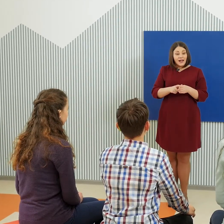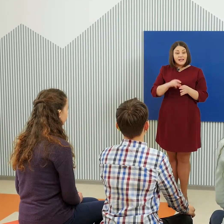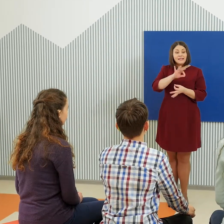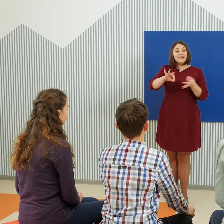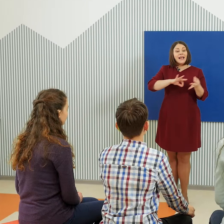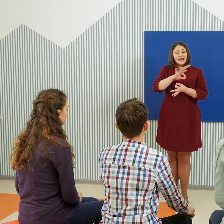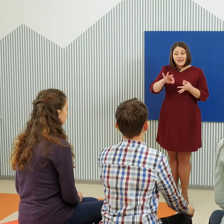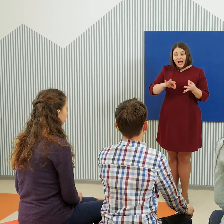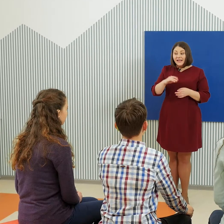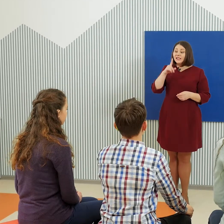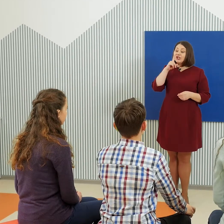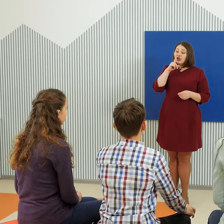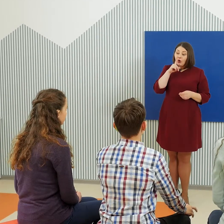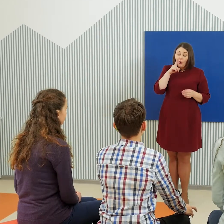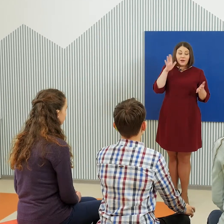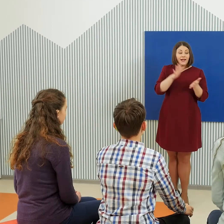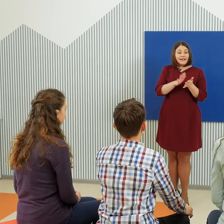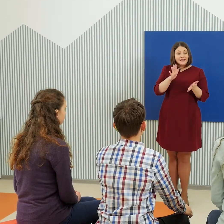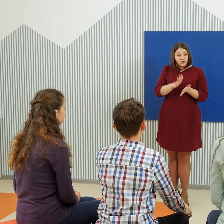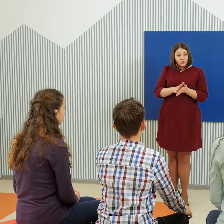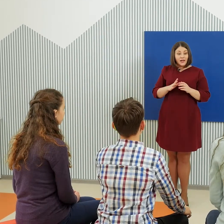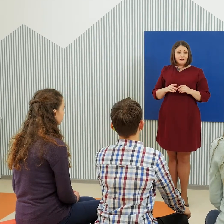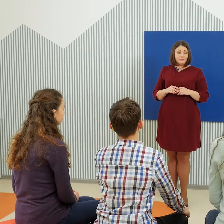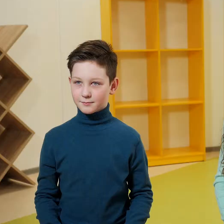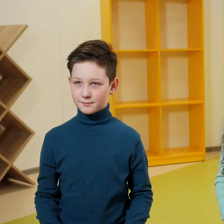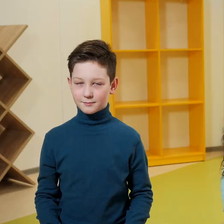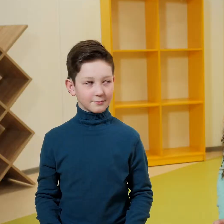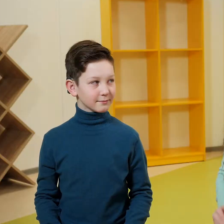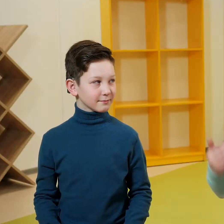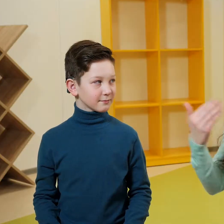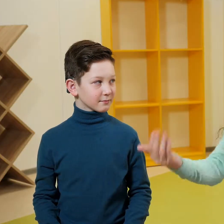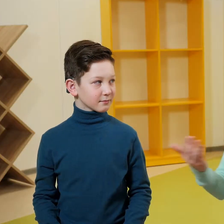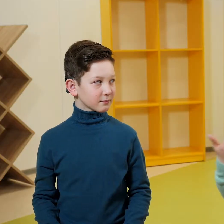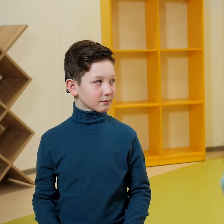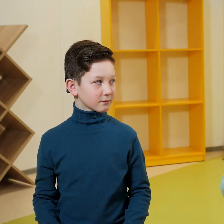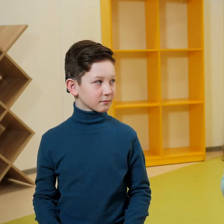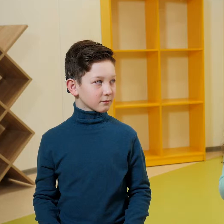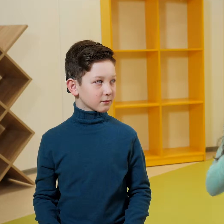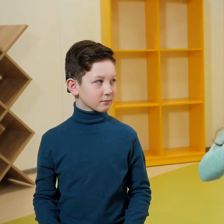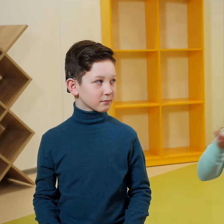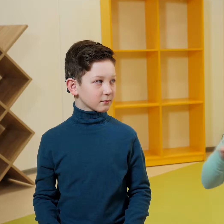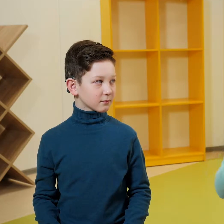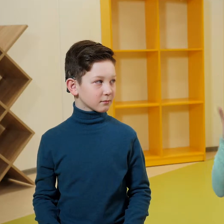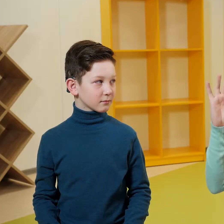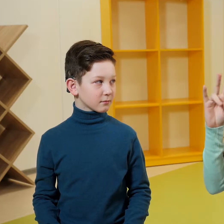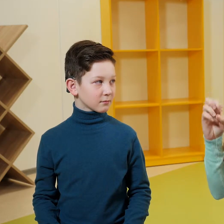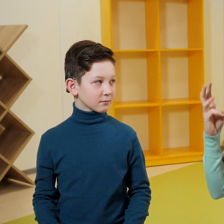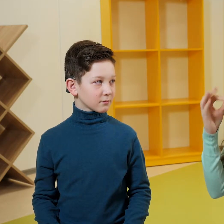«сирота», «тихоня», «грязнуля»? К женскому, наверное, «сирота». Она моя.